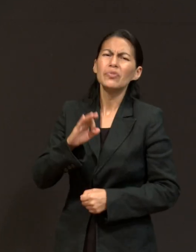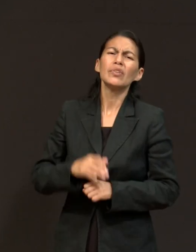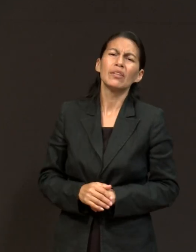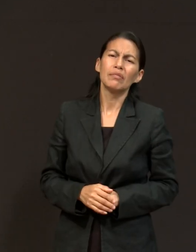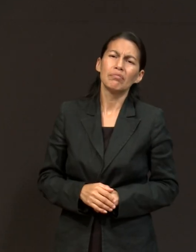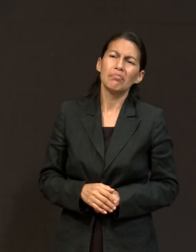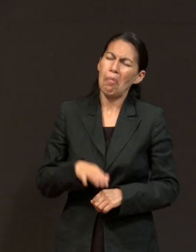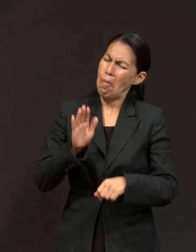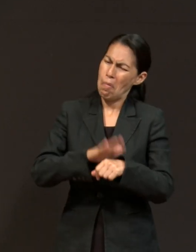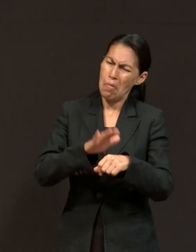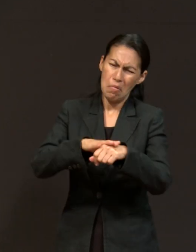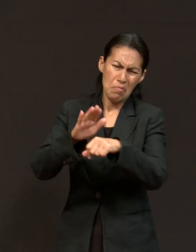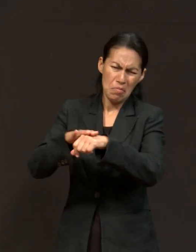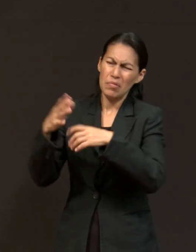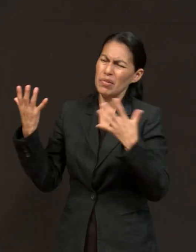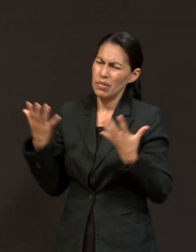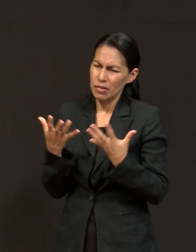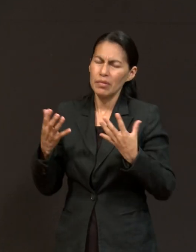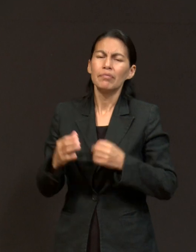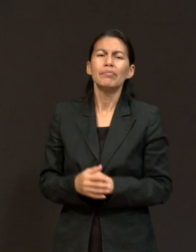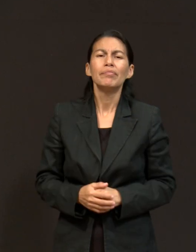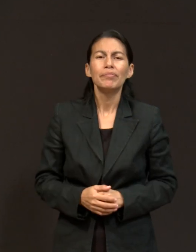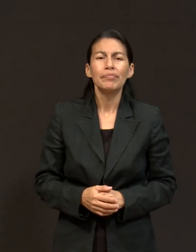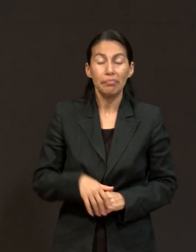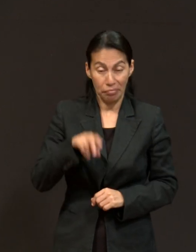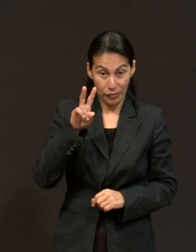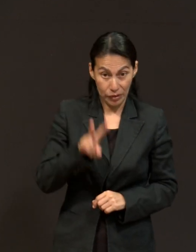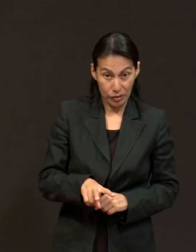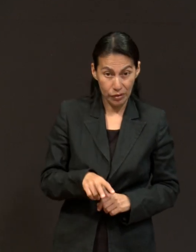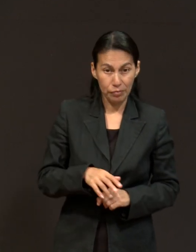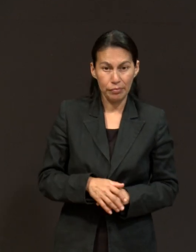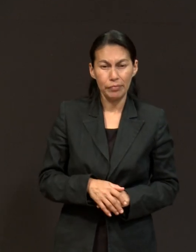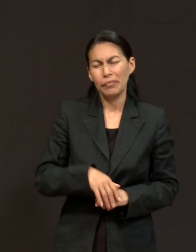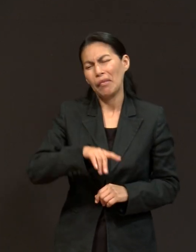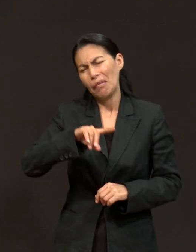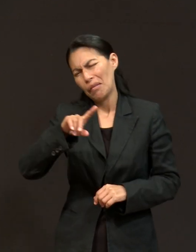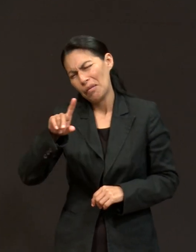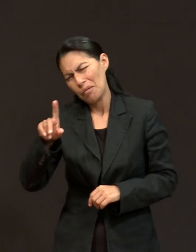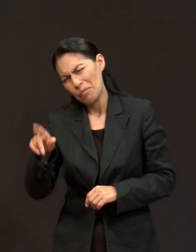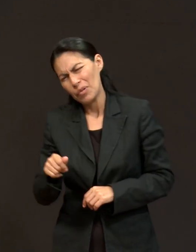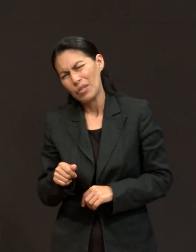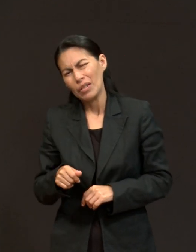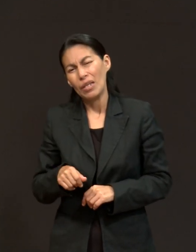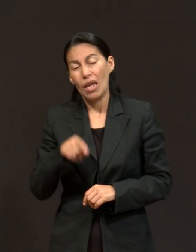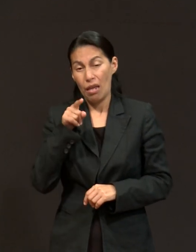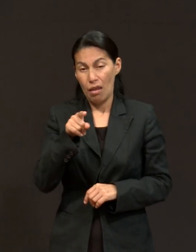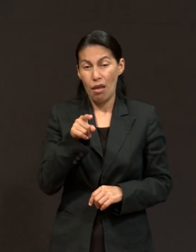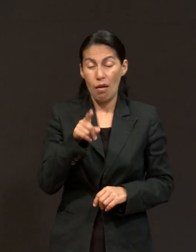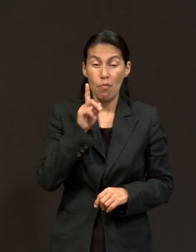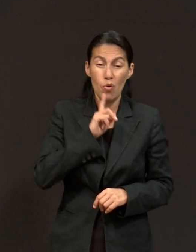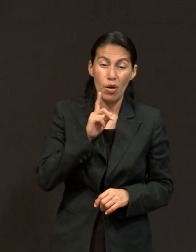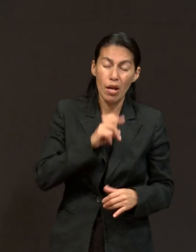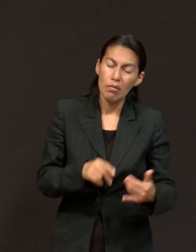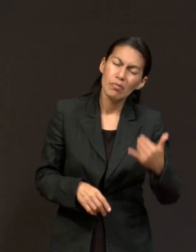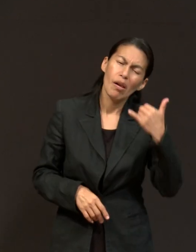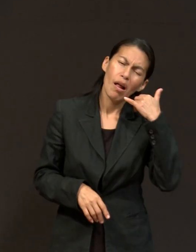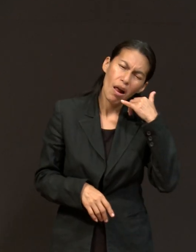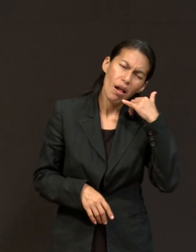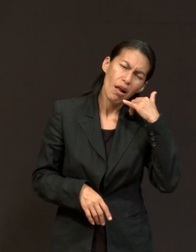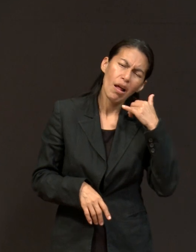vamos a poder hacer más por las personas, y realmente después de ese tiempo, ella nos contactó, nos dijo que quería regresar a